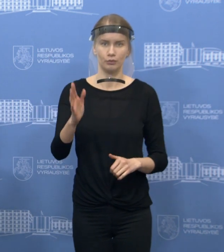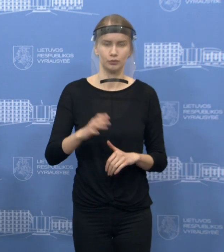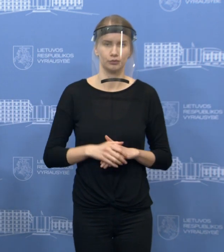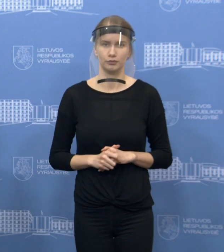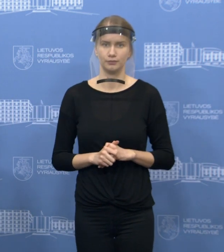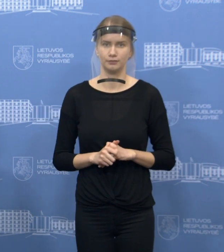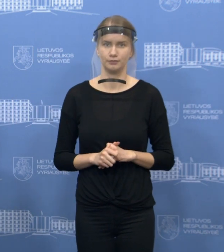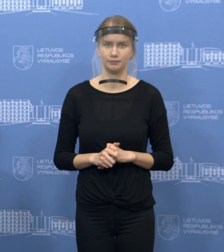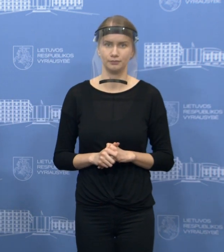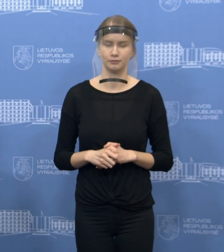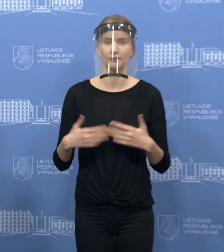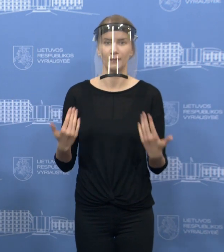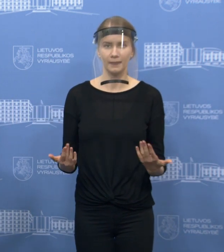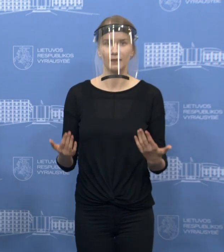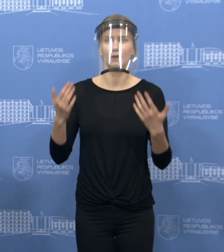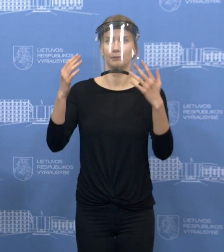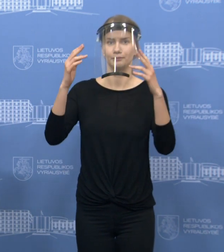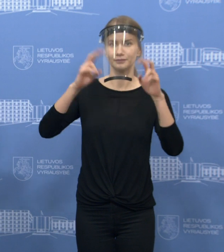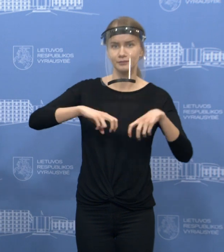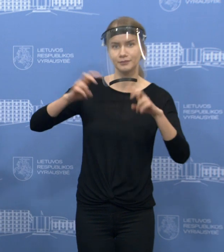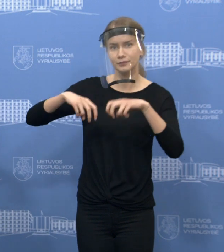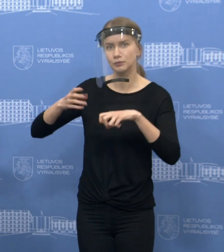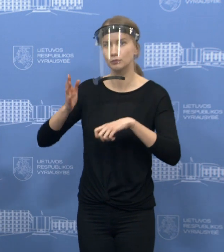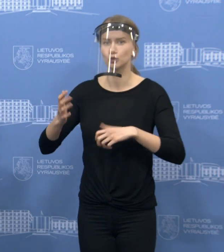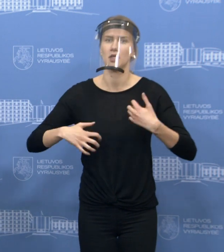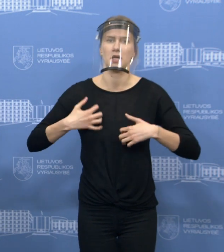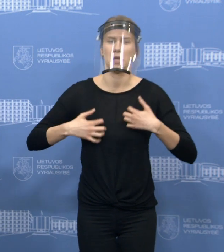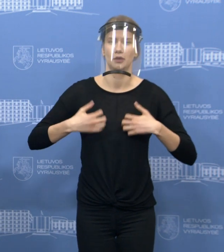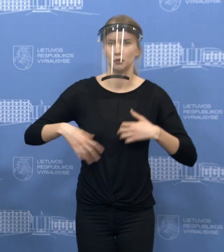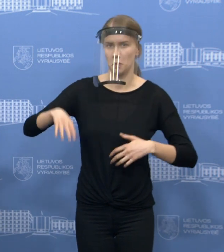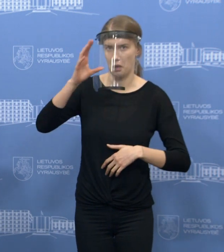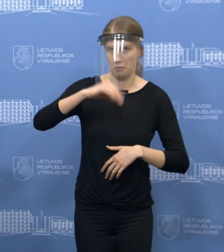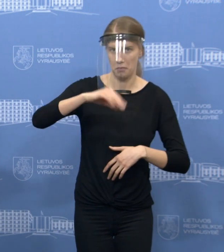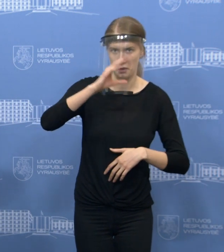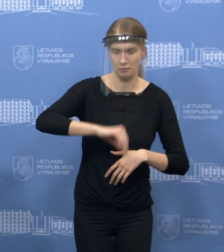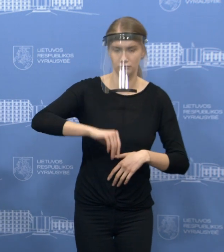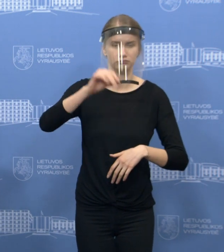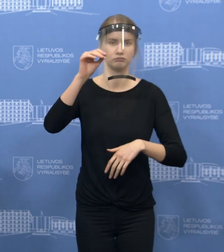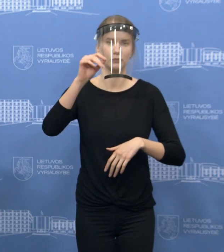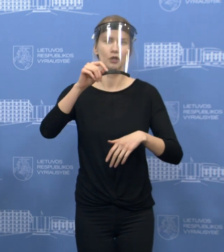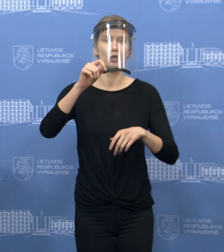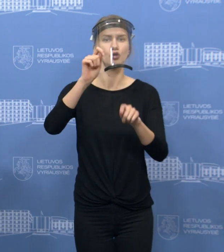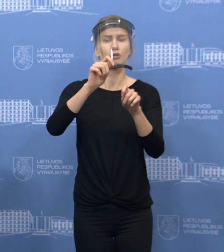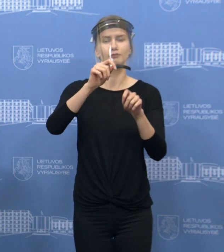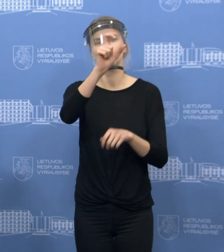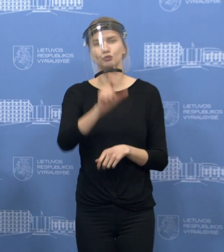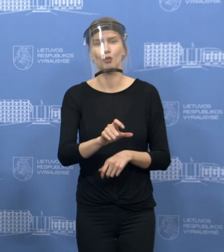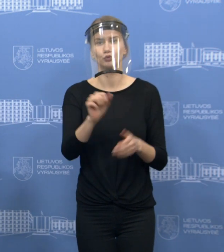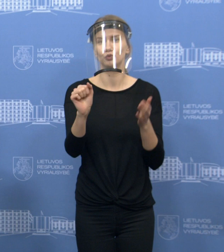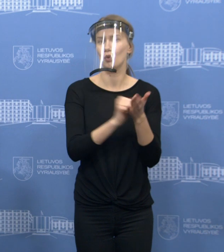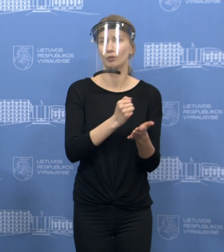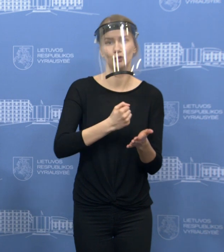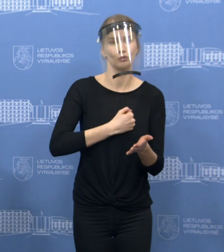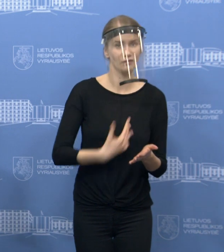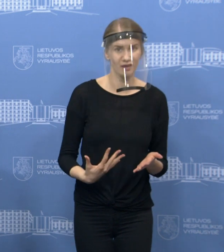patikra bus greitesnė. Na, tie asmenys, kurie tokių dokumentų neturės su